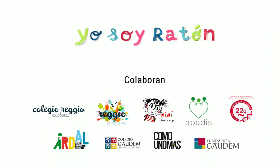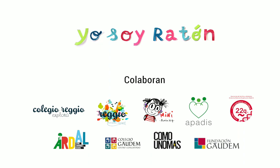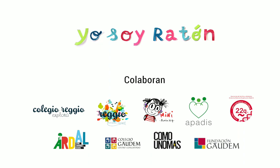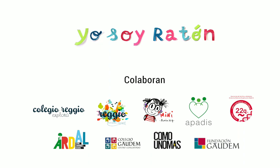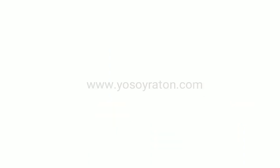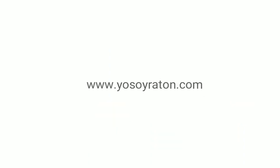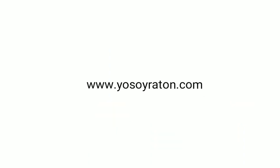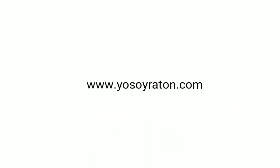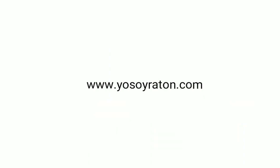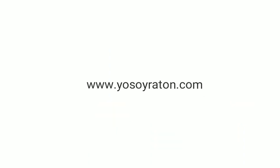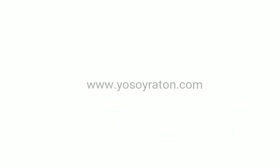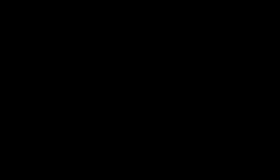Gracias el video